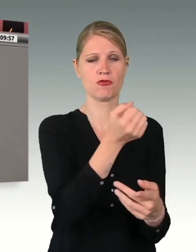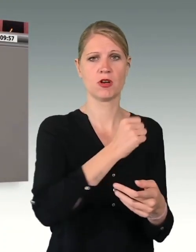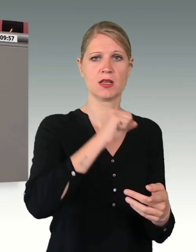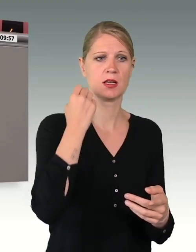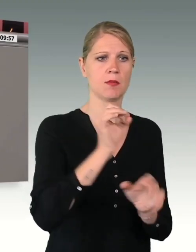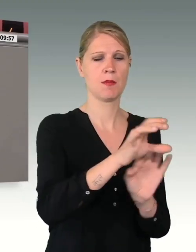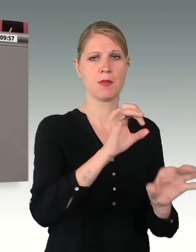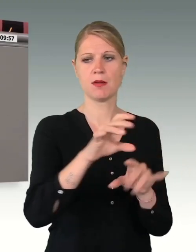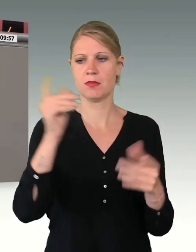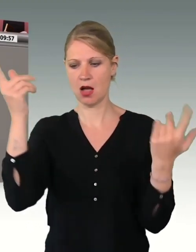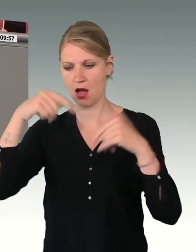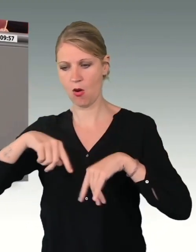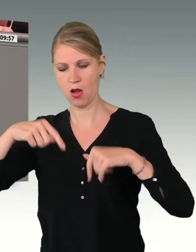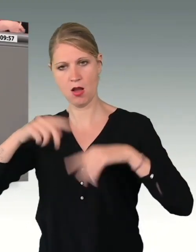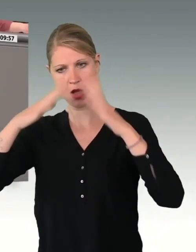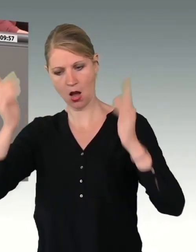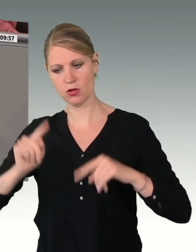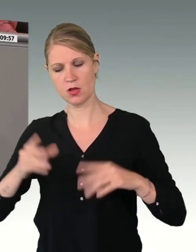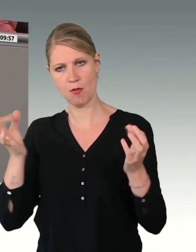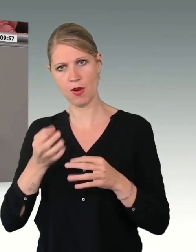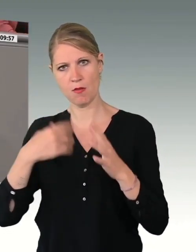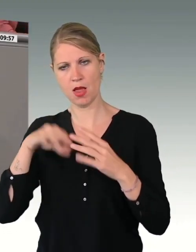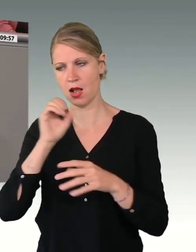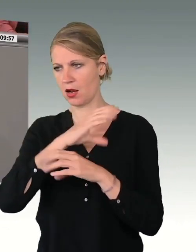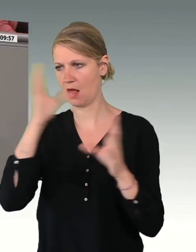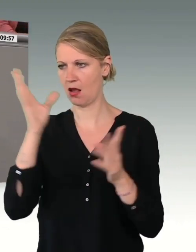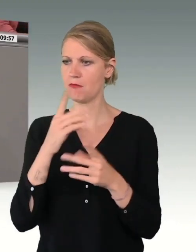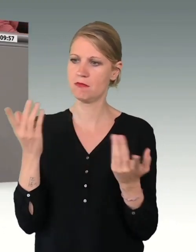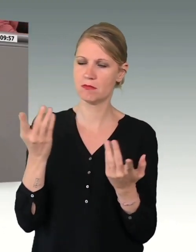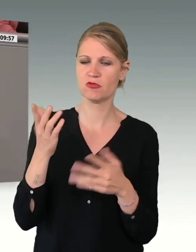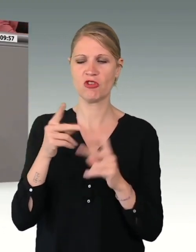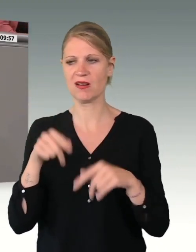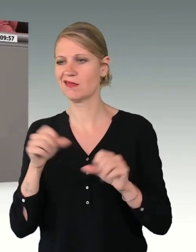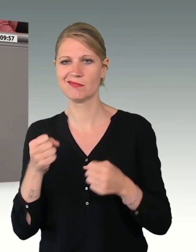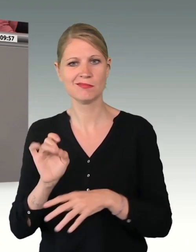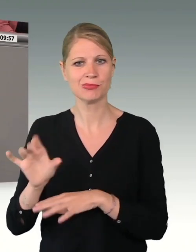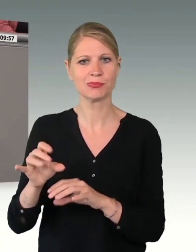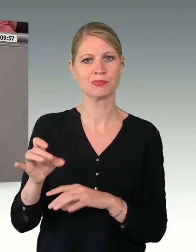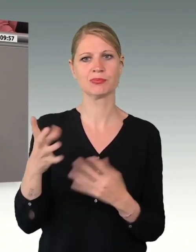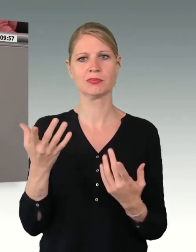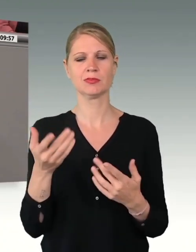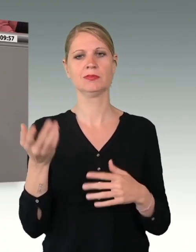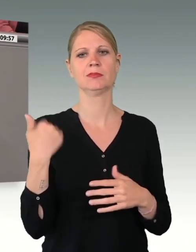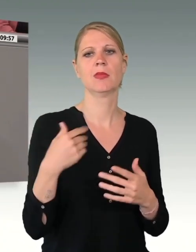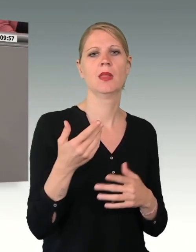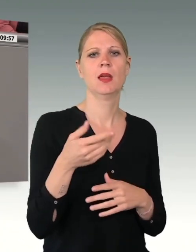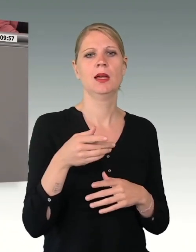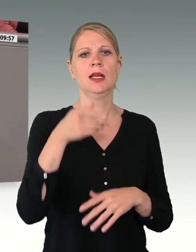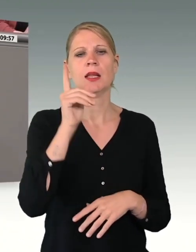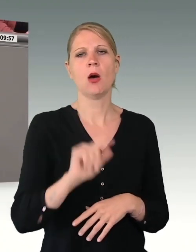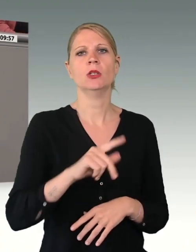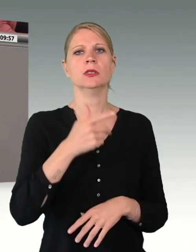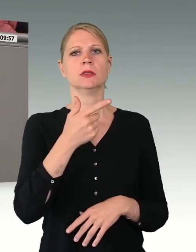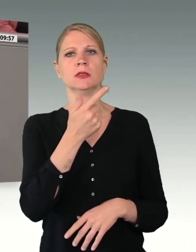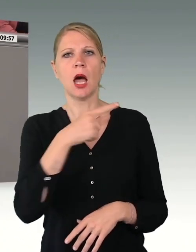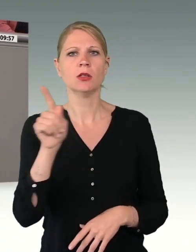Rechtsextreme, auch unter den Reservisten. Im vergangenen Jahr wurden 1033 Sachverhalte mit Extremismusbezug